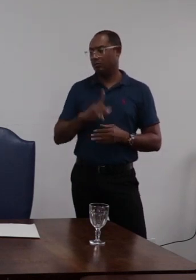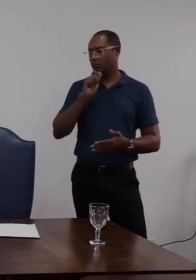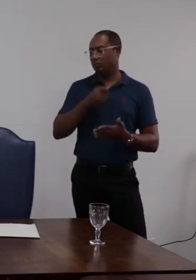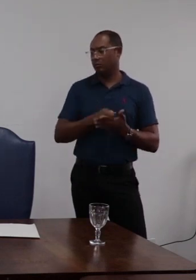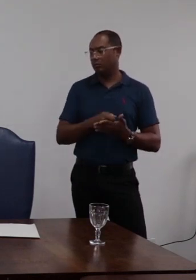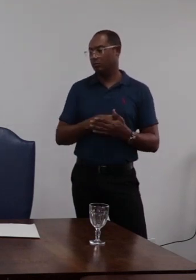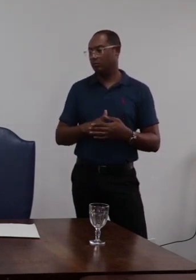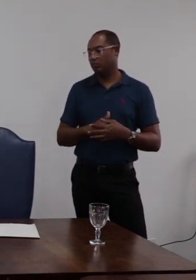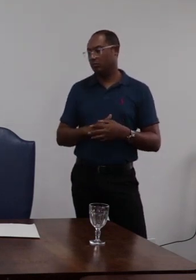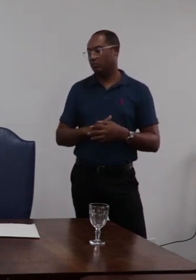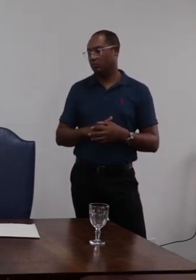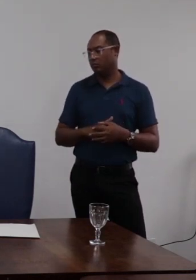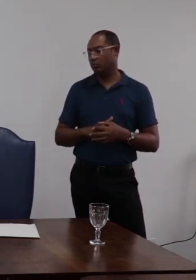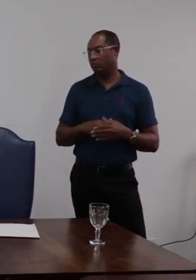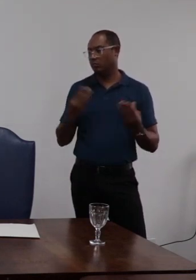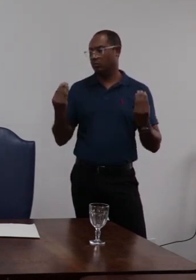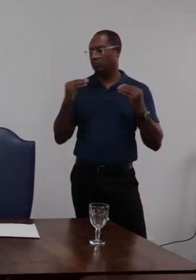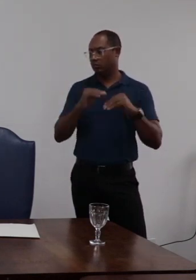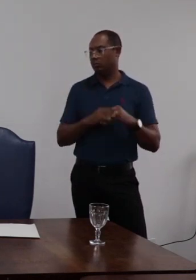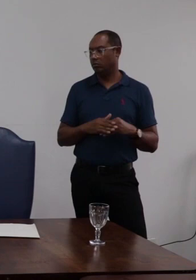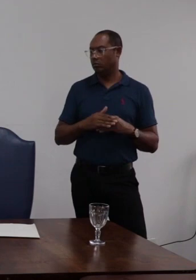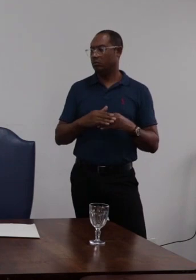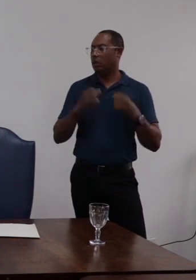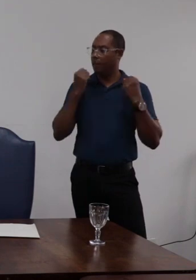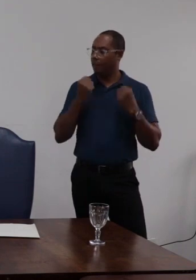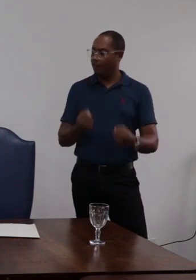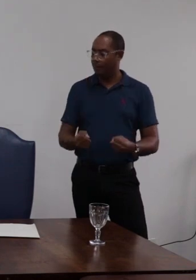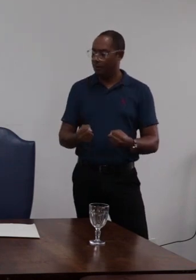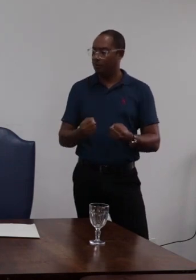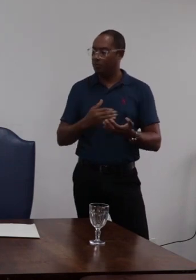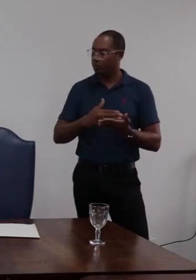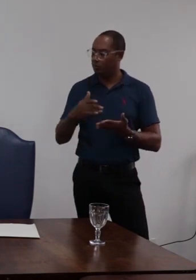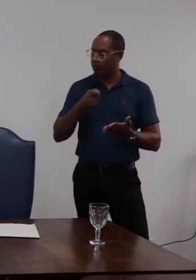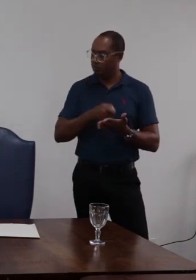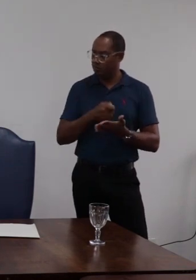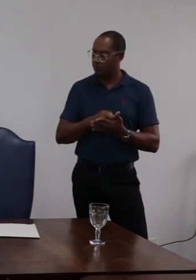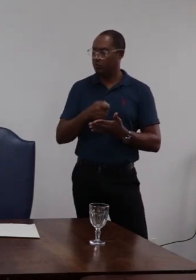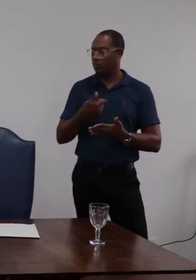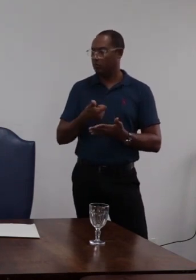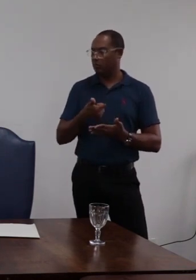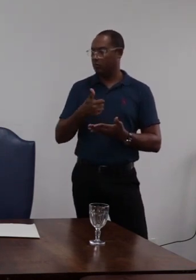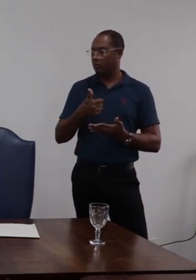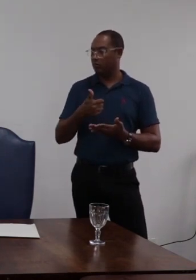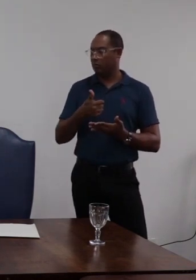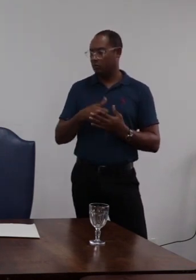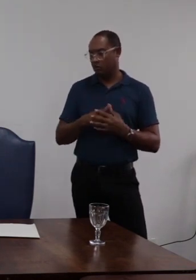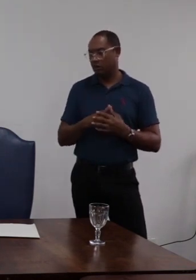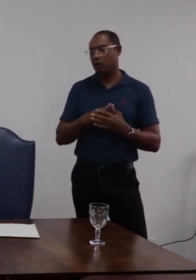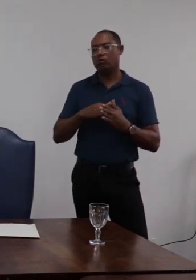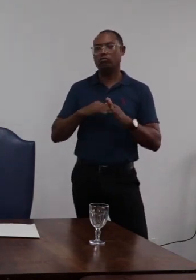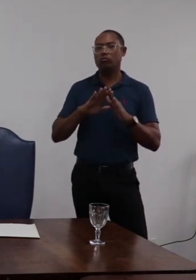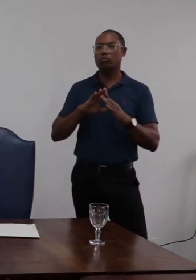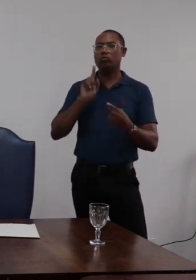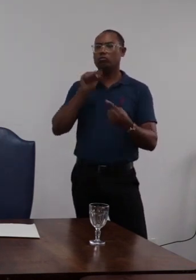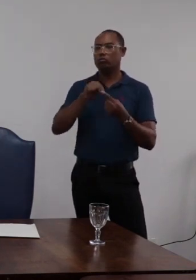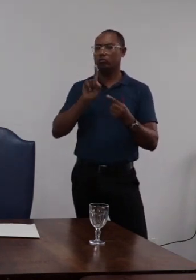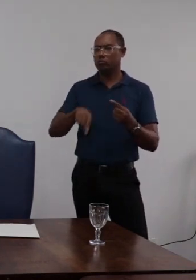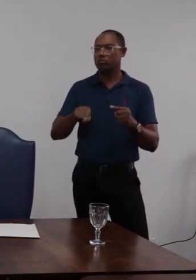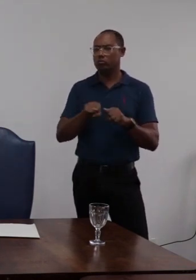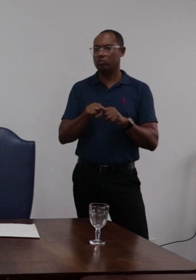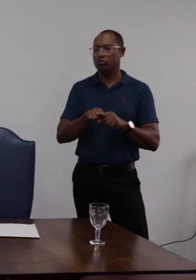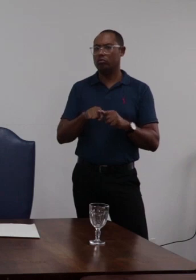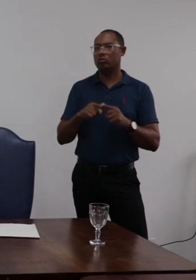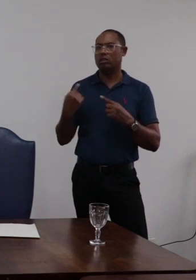decisão onde colocamos pesa para o aprovamento da penalidade aplicada ao servidor a intenção do mesmo